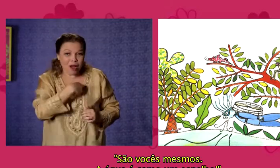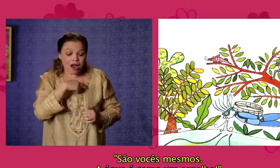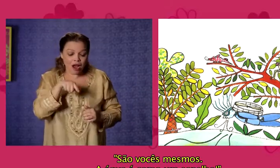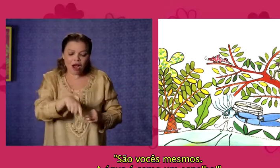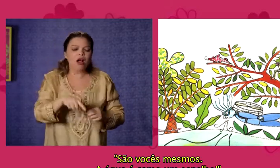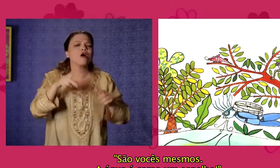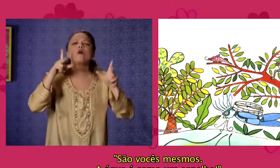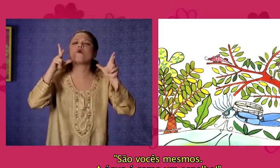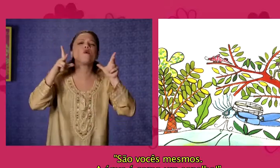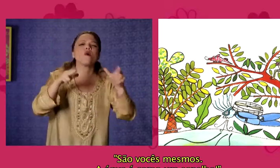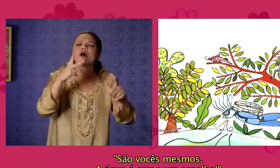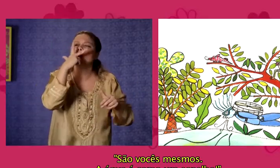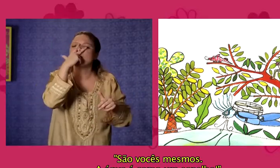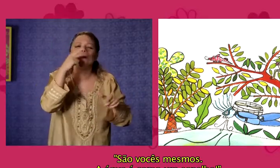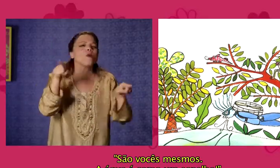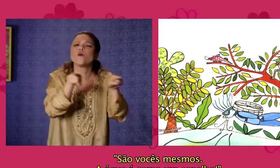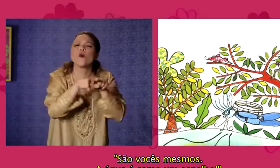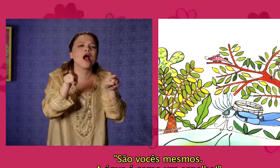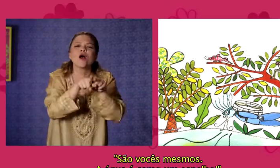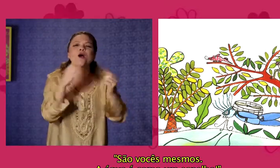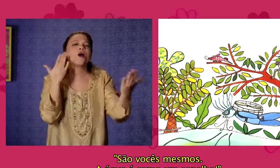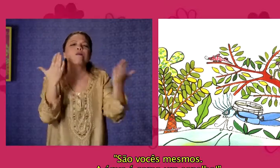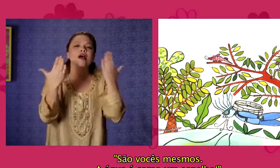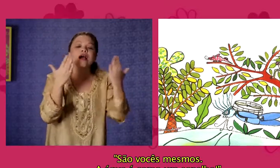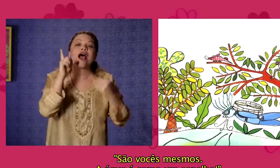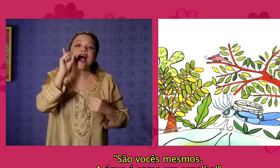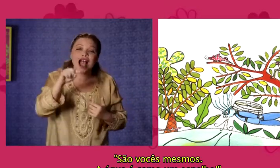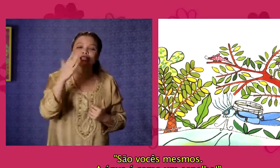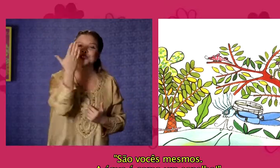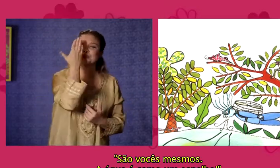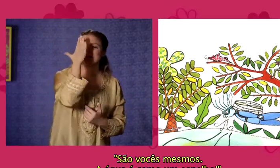A água é como um espelho.